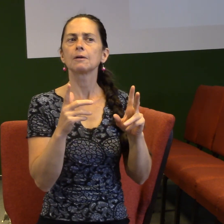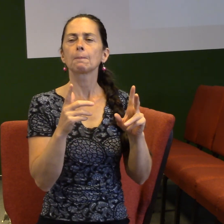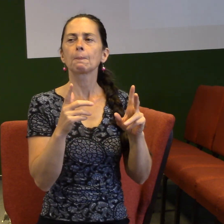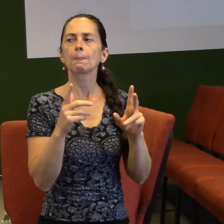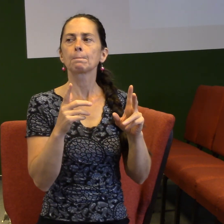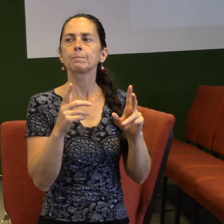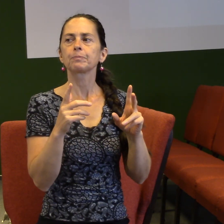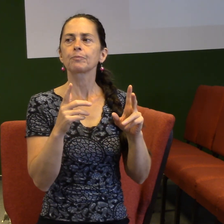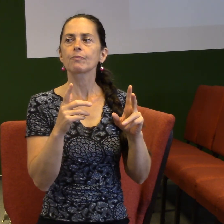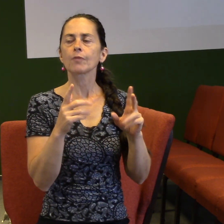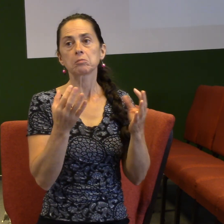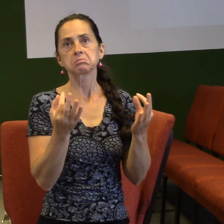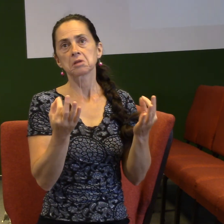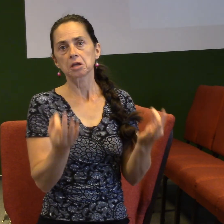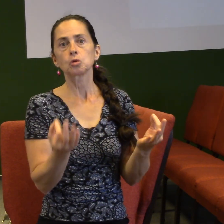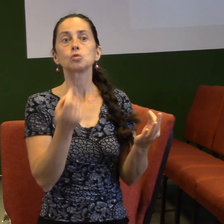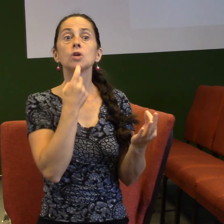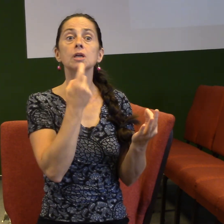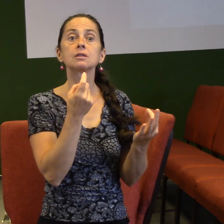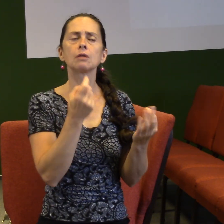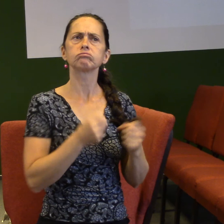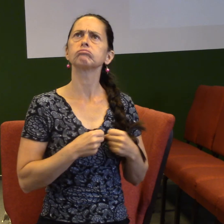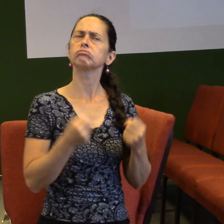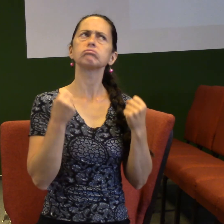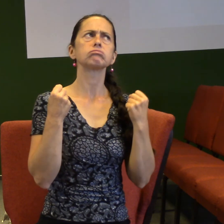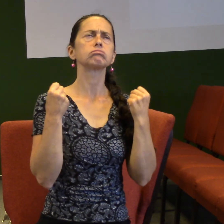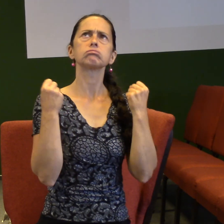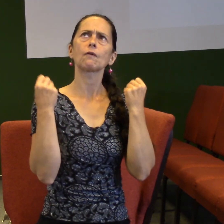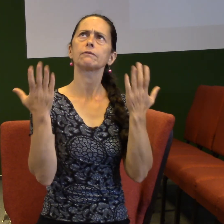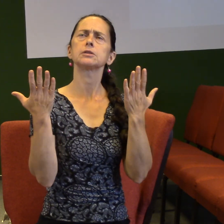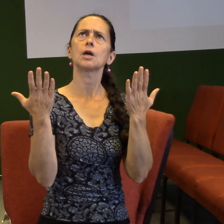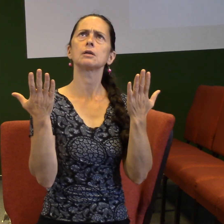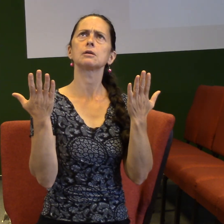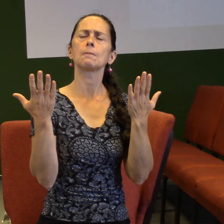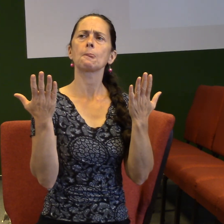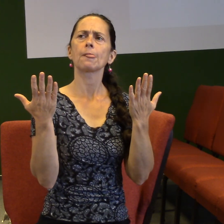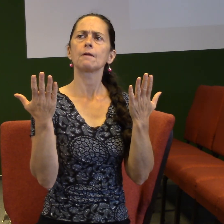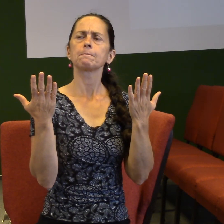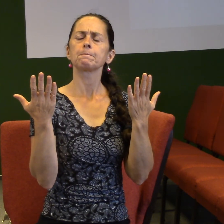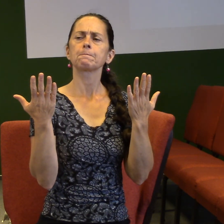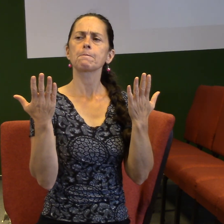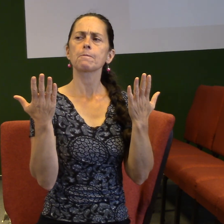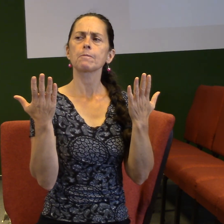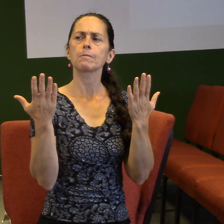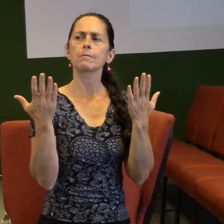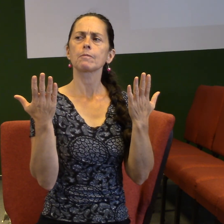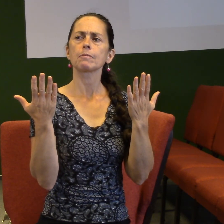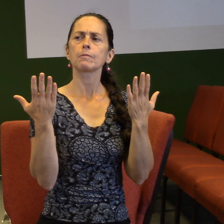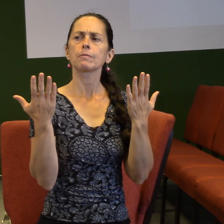prostě jednoduše chce vyznat, že že prostě chce buď to se stát